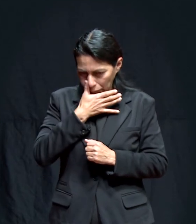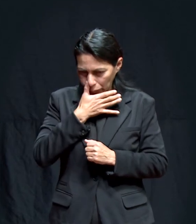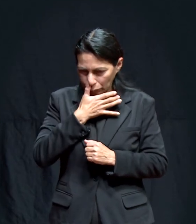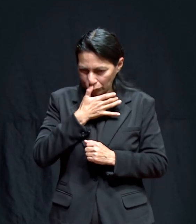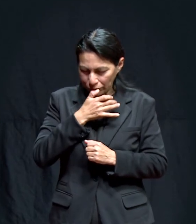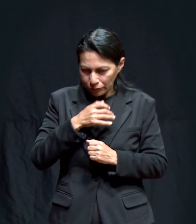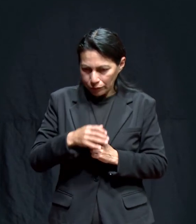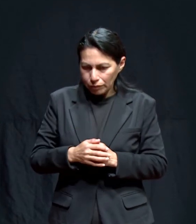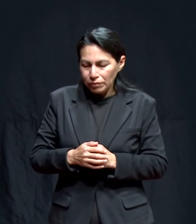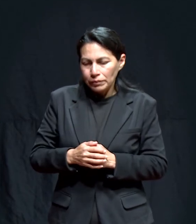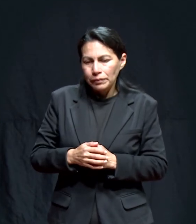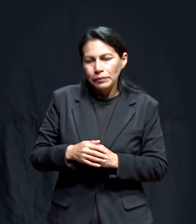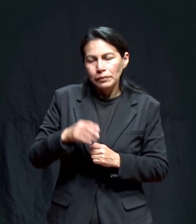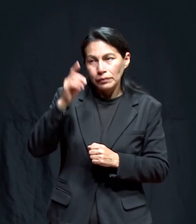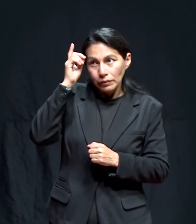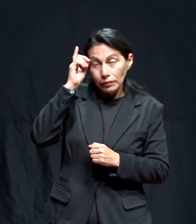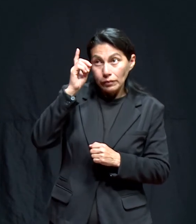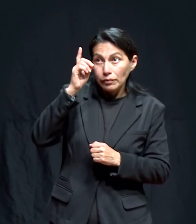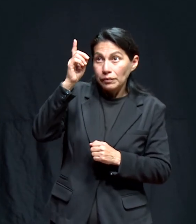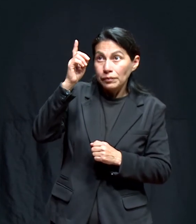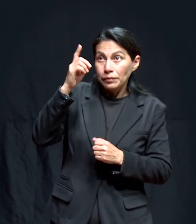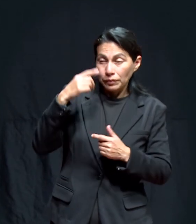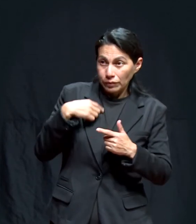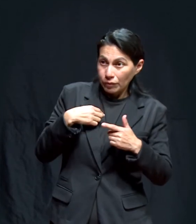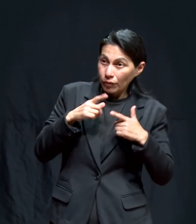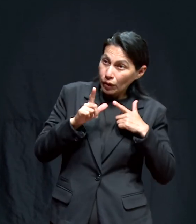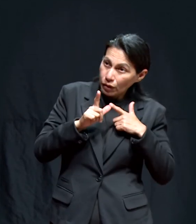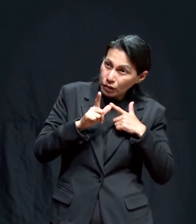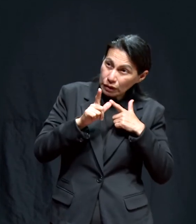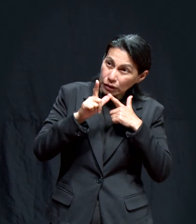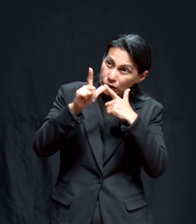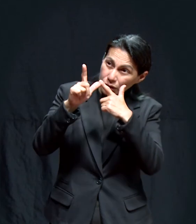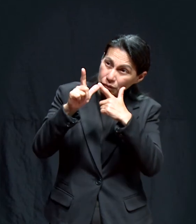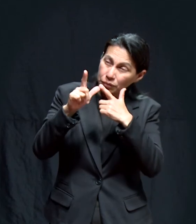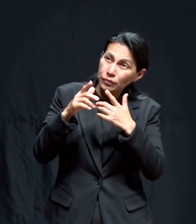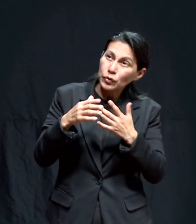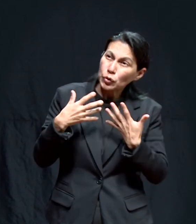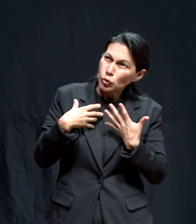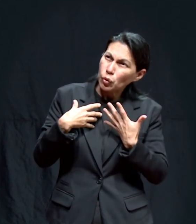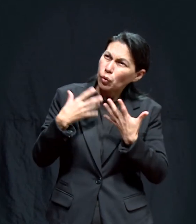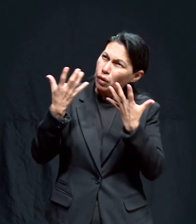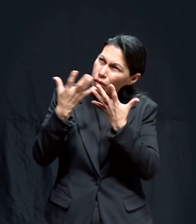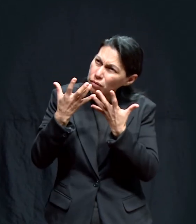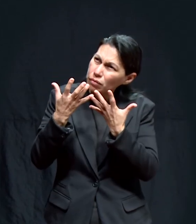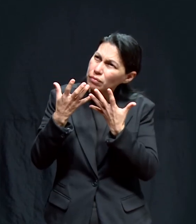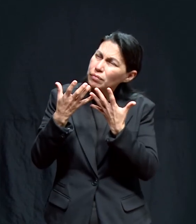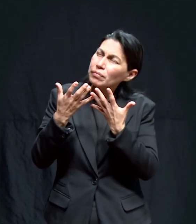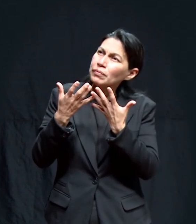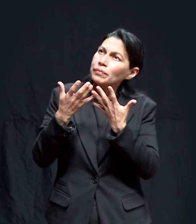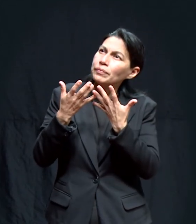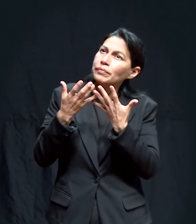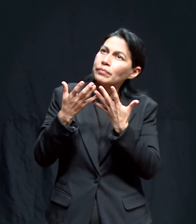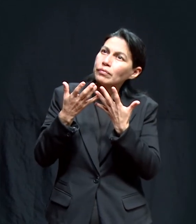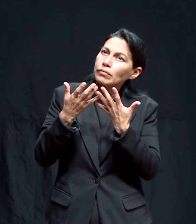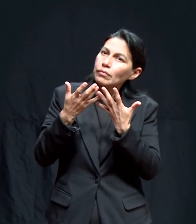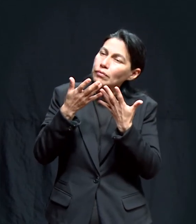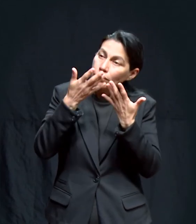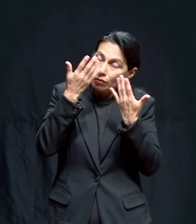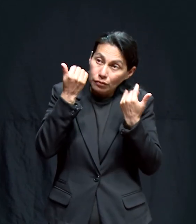al Dios que yo sigo, no sé si suene mal